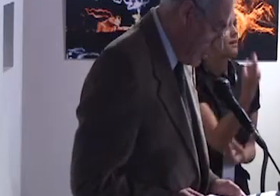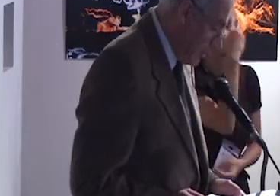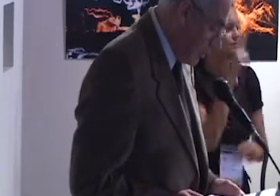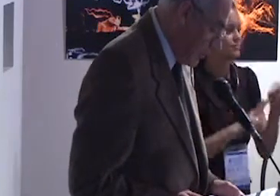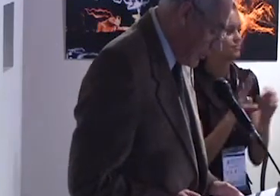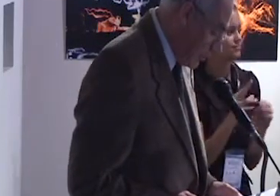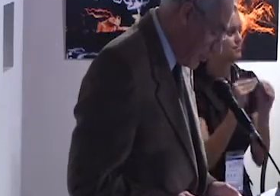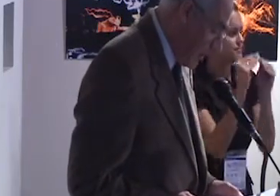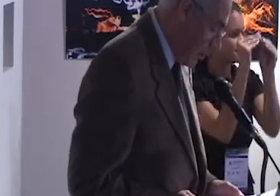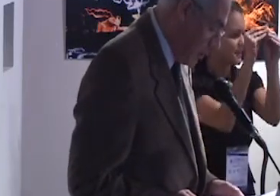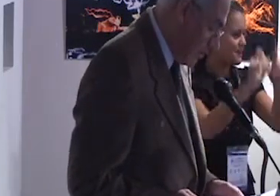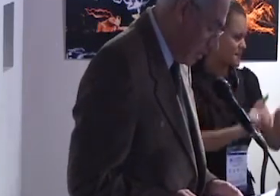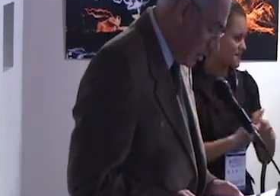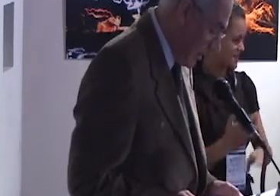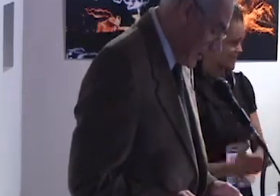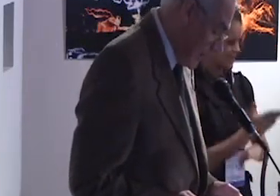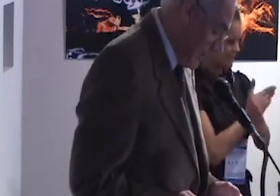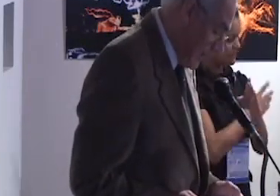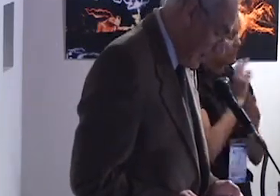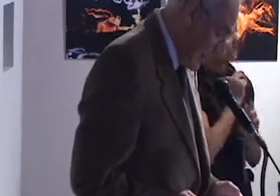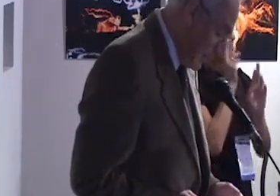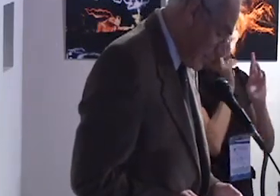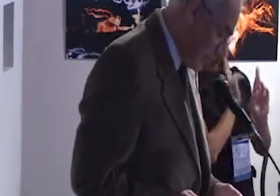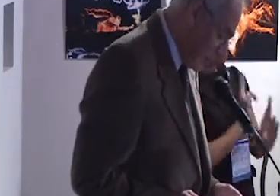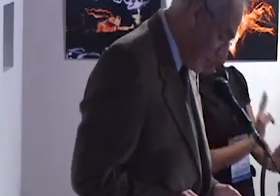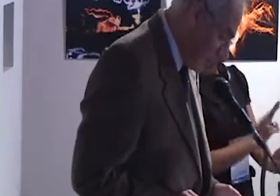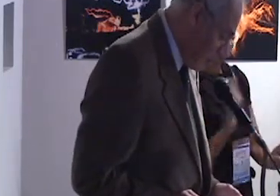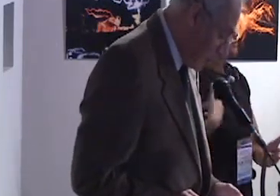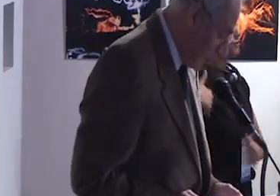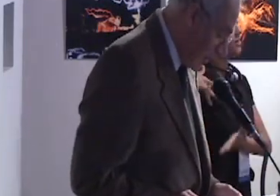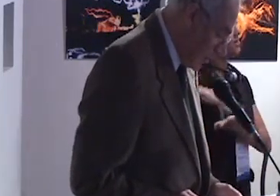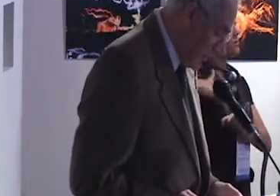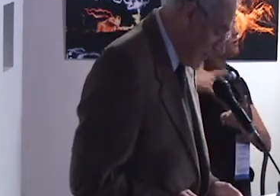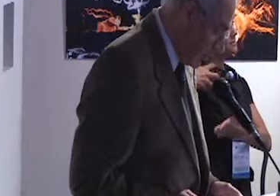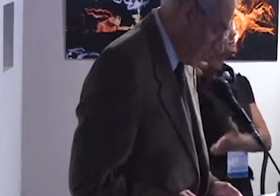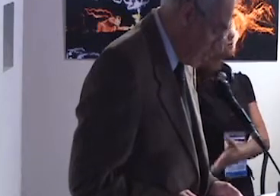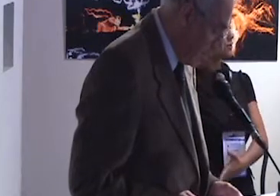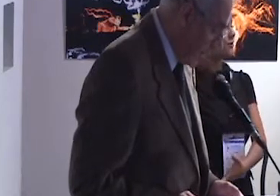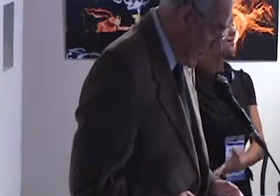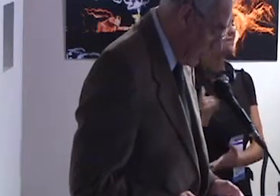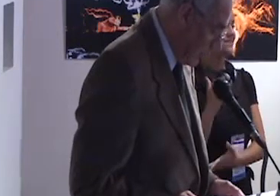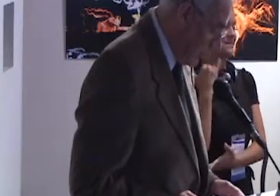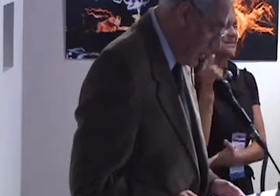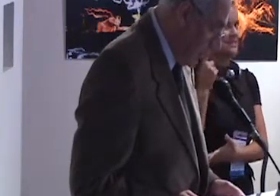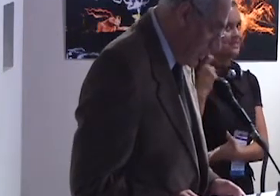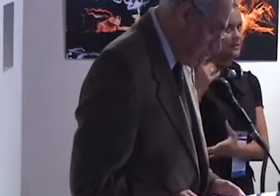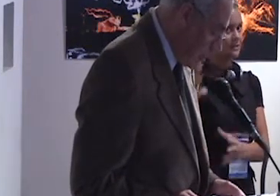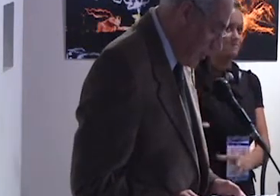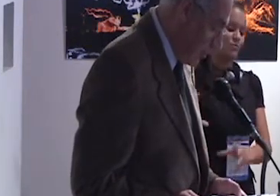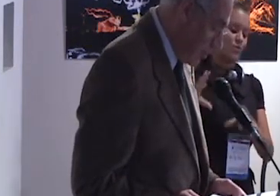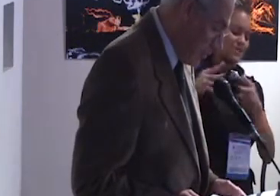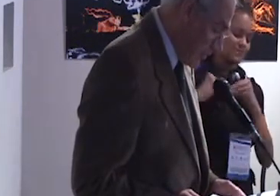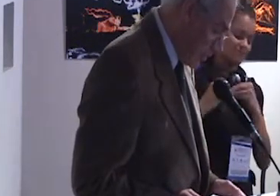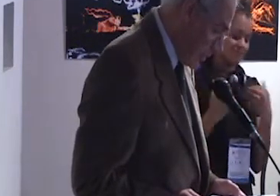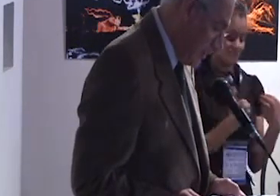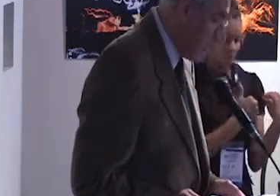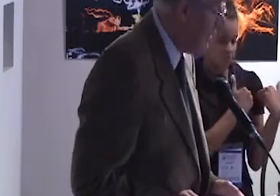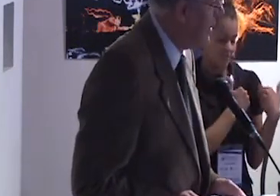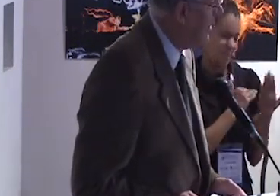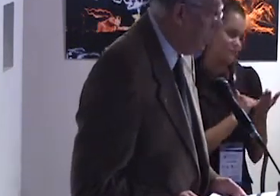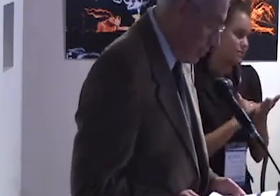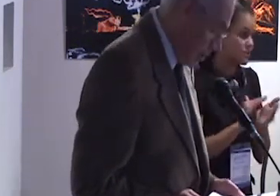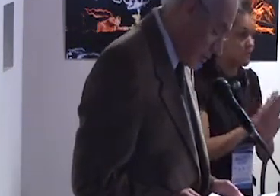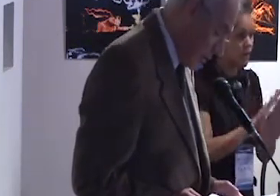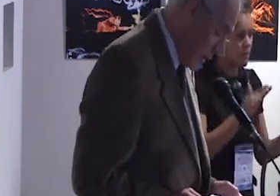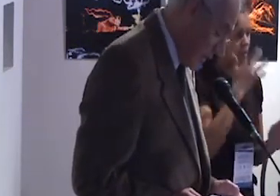reconocimiento de una profunda deuda histórica que debemos asumir como educadores y como ciudadanos, no sólo por convicciones